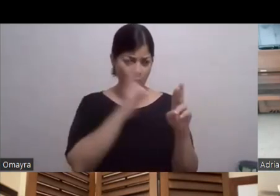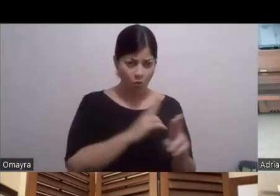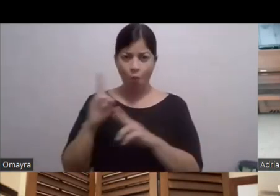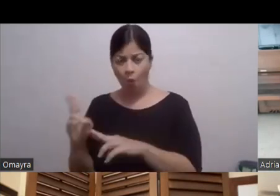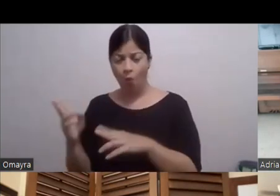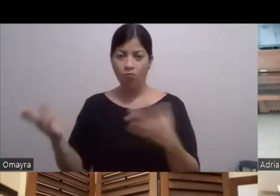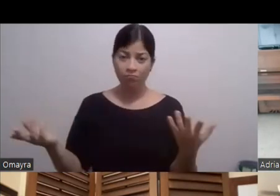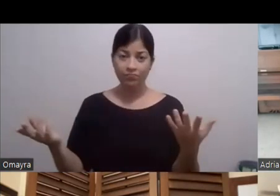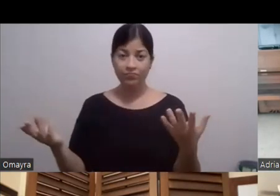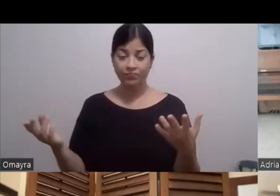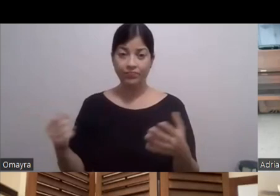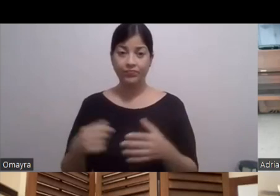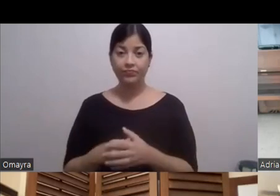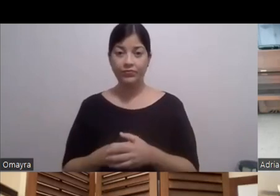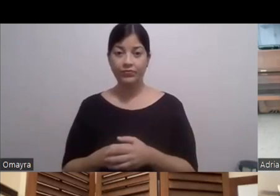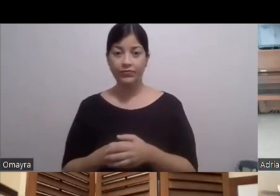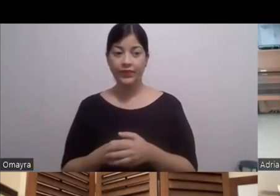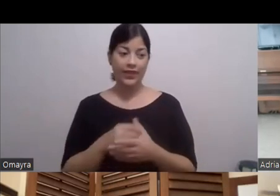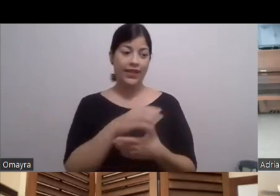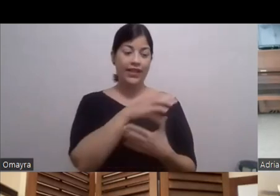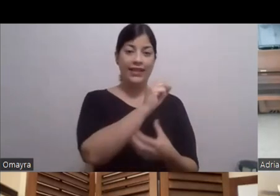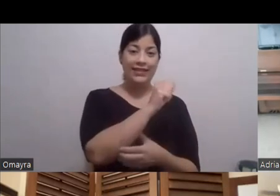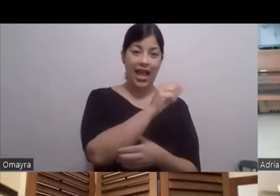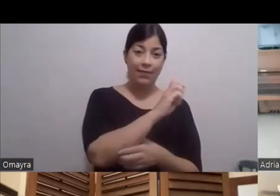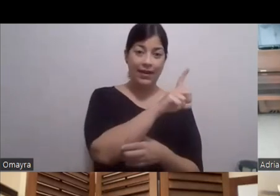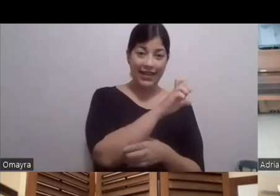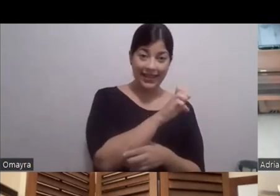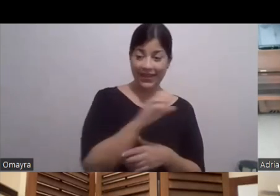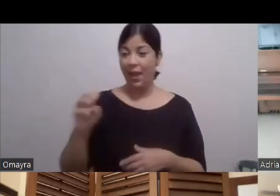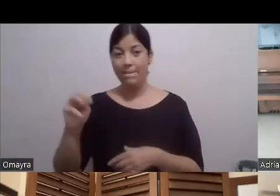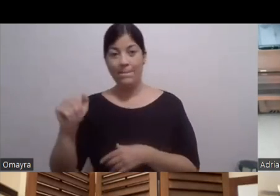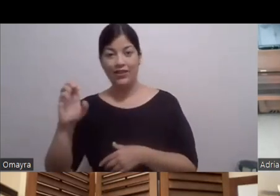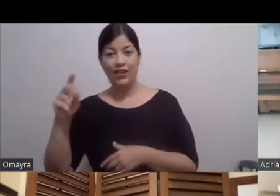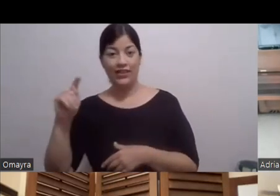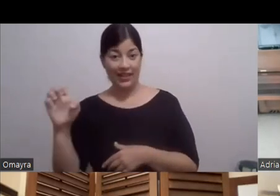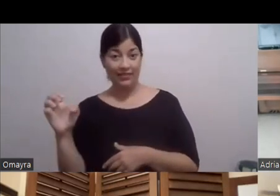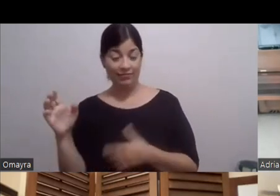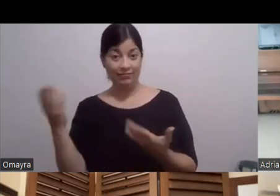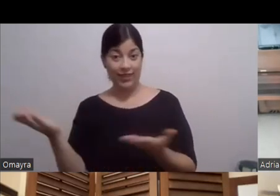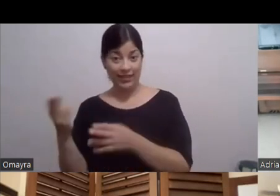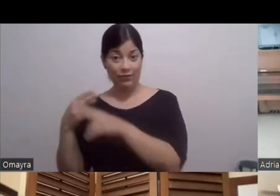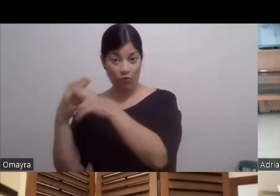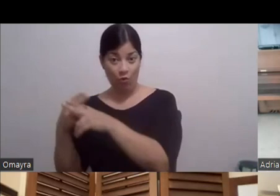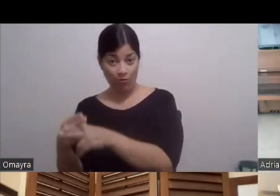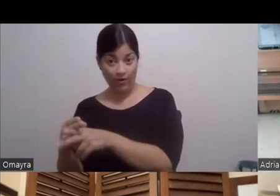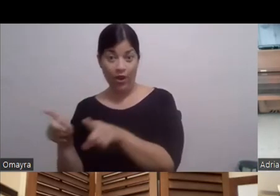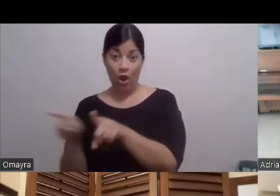sable Con el machete Este Del jíbaro Entonces aquí los machetes Tienen nombre Como los samuráis Tienen nombre a su sable